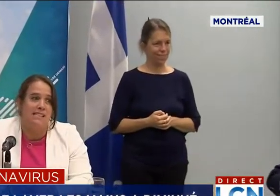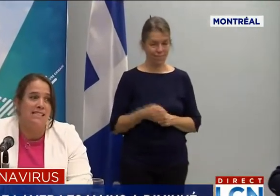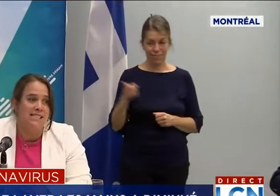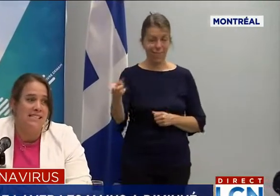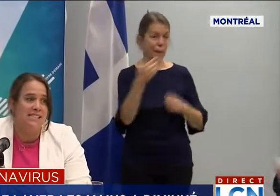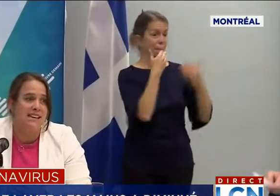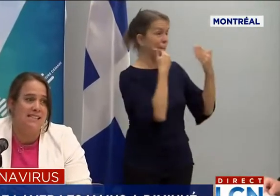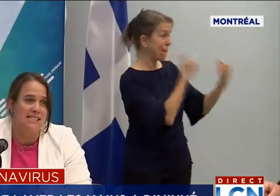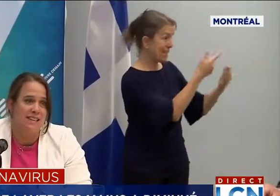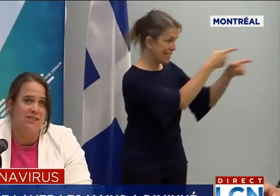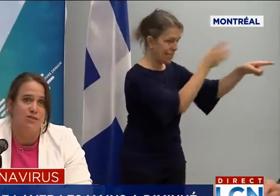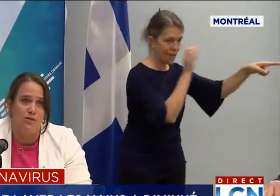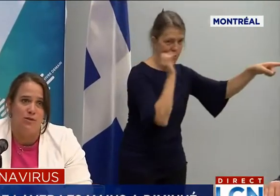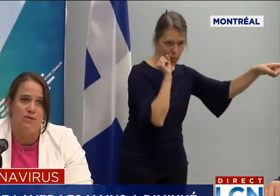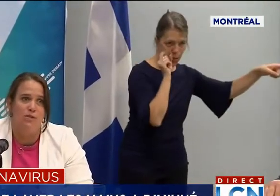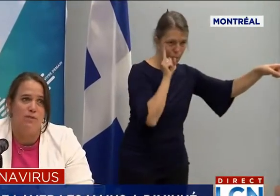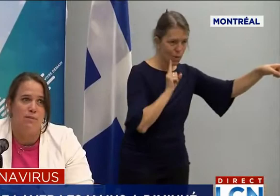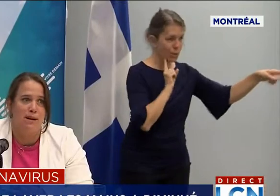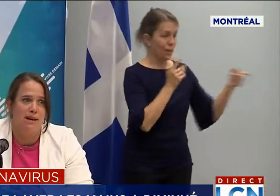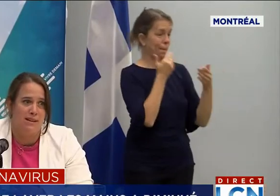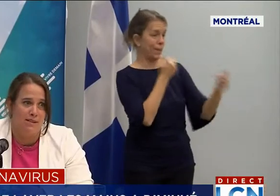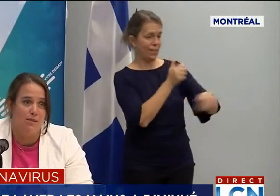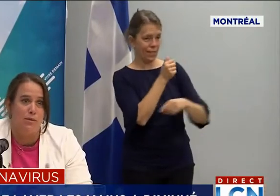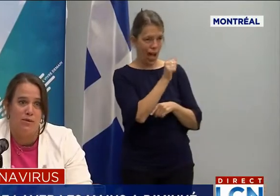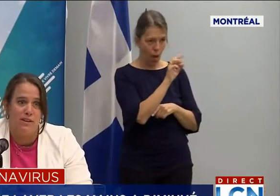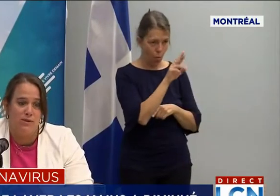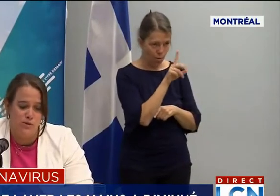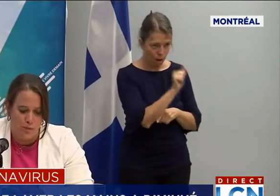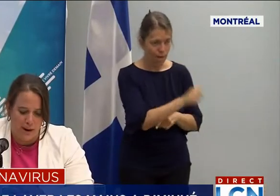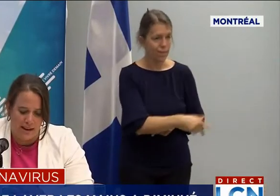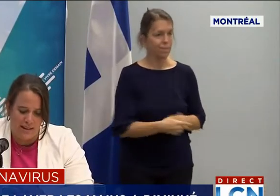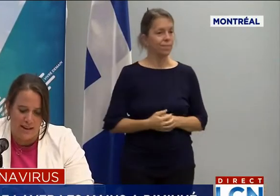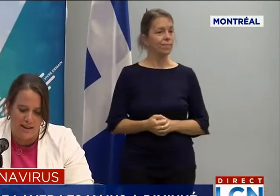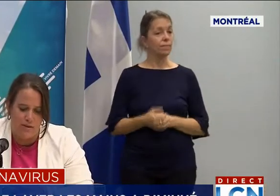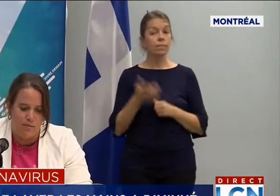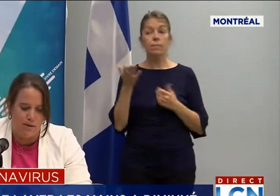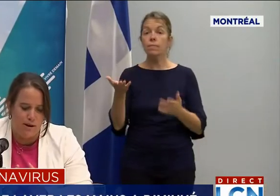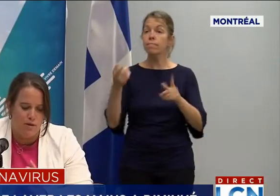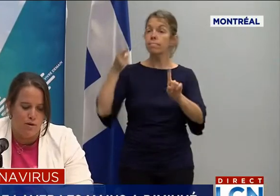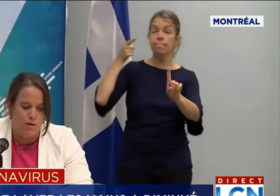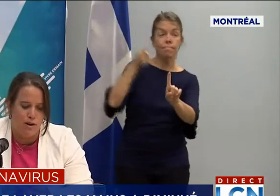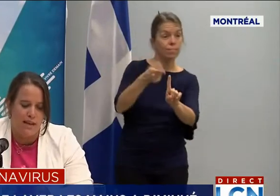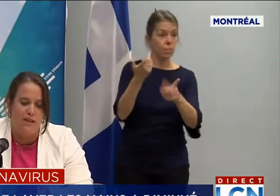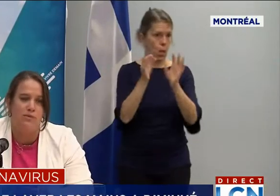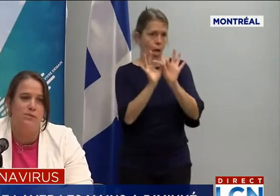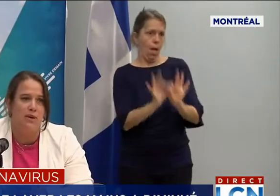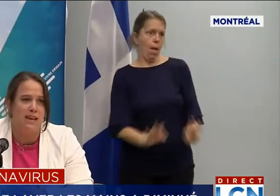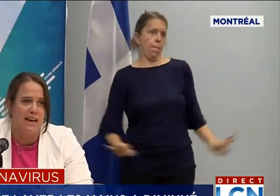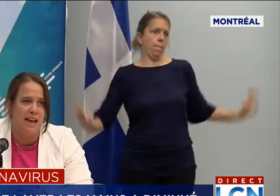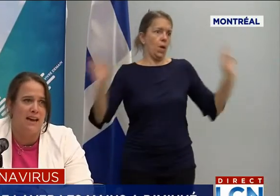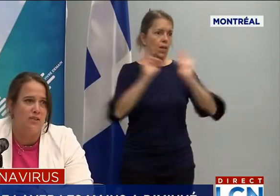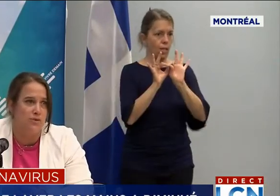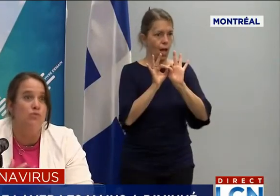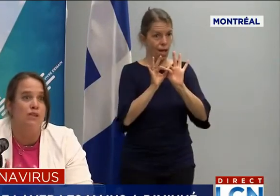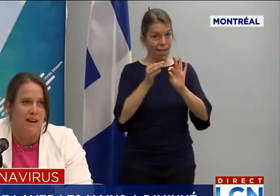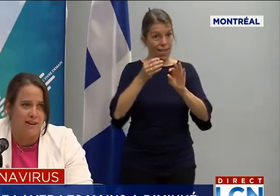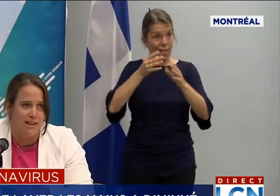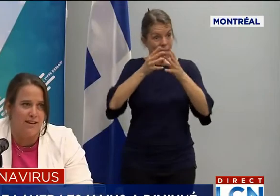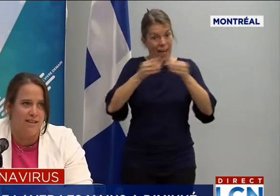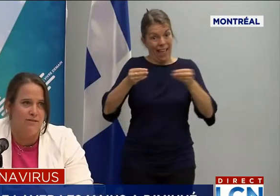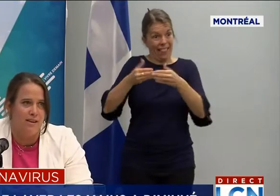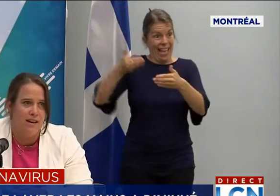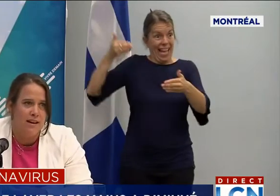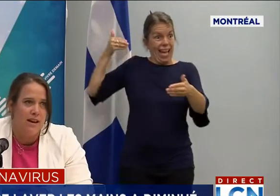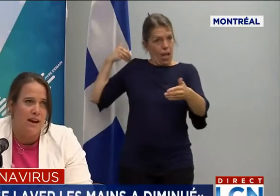vraiment un exercice essentiel lorsqu'on vit un moment comme on a vécu ce printemps, un moment où on regarde un petit peu en arrière tout le